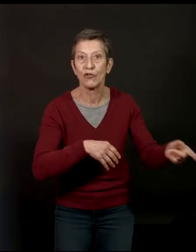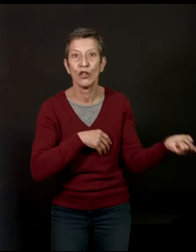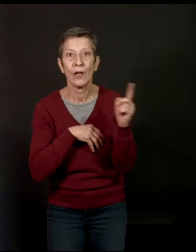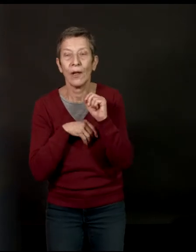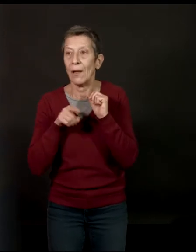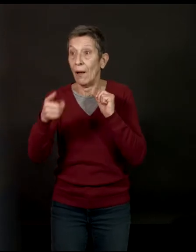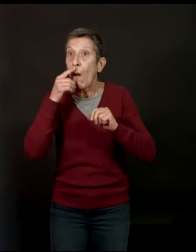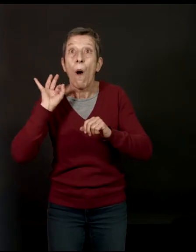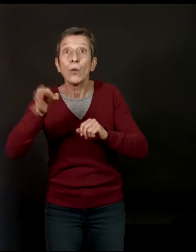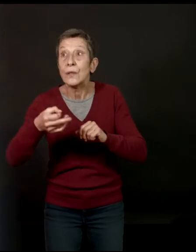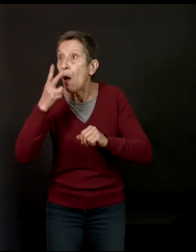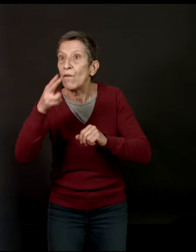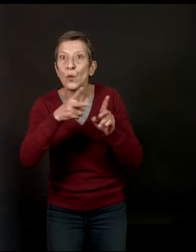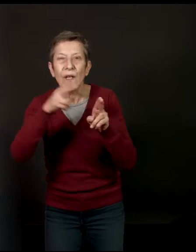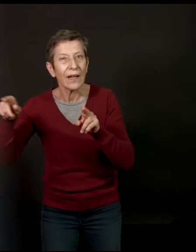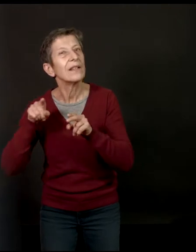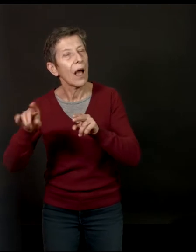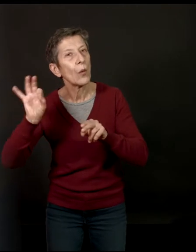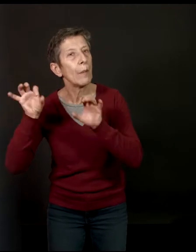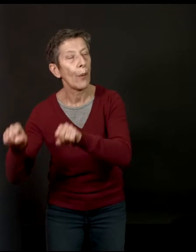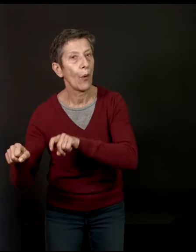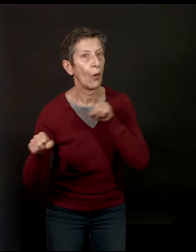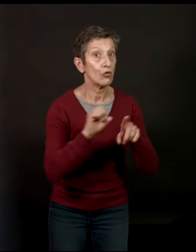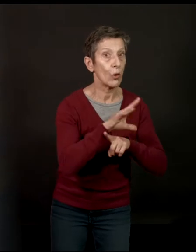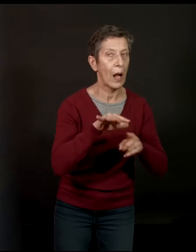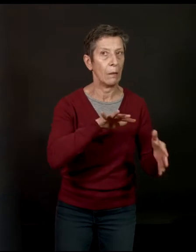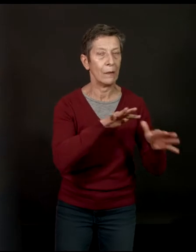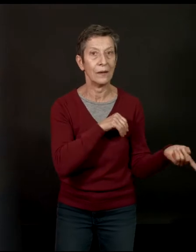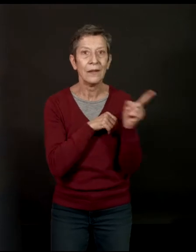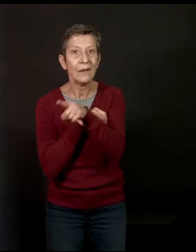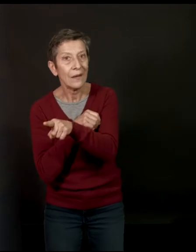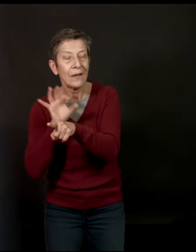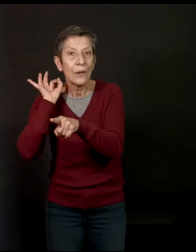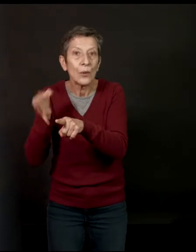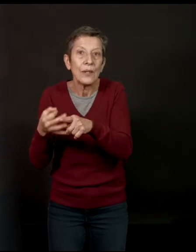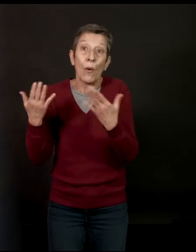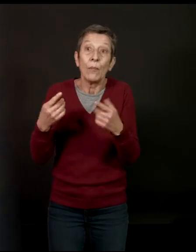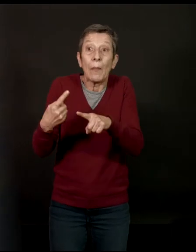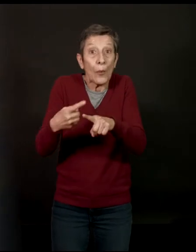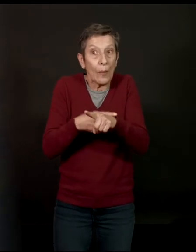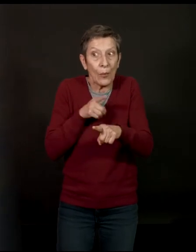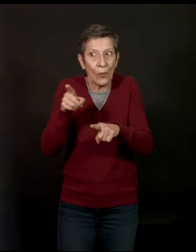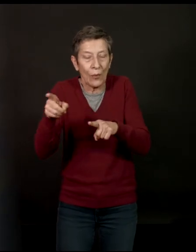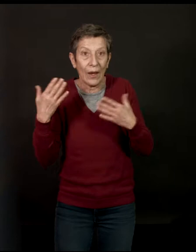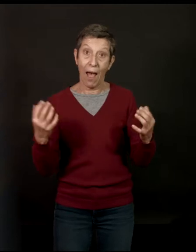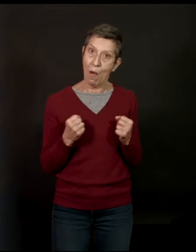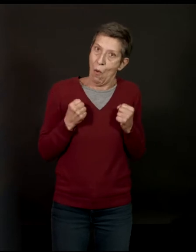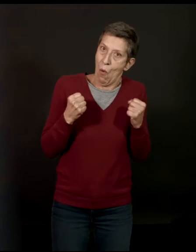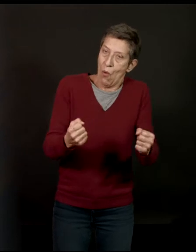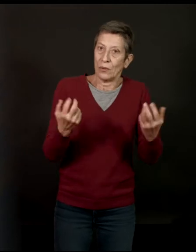se sont dit entre eux, tiens,'as vu telle série. Et petit à petit, les gens, je n pas dire, ont osé le dire, mais comme Carrère